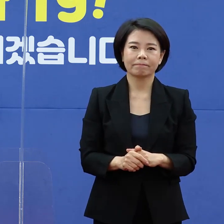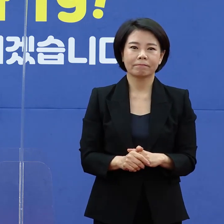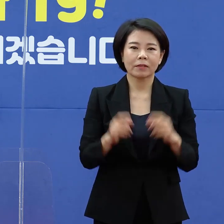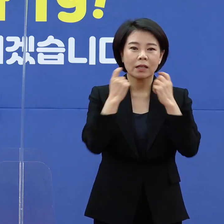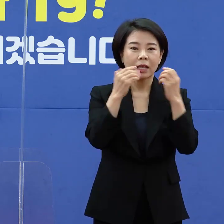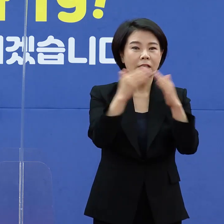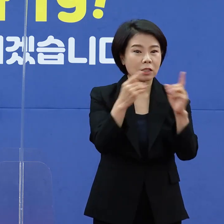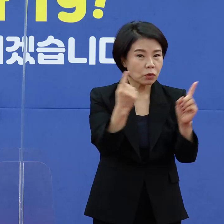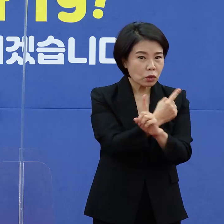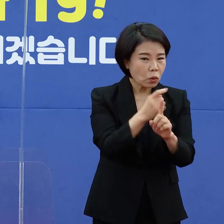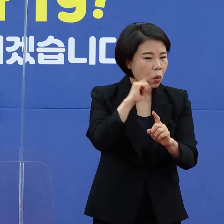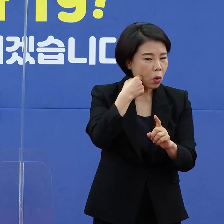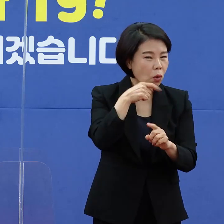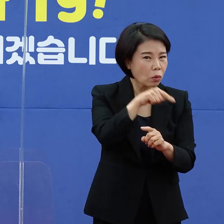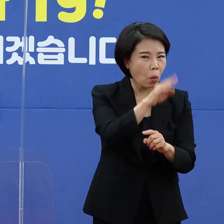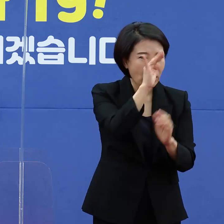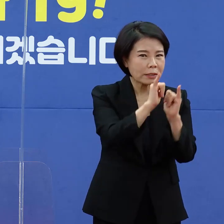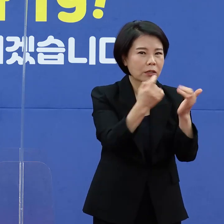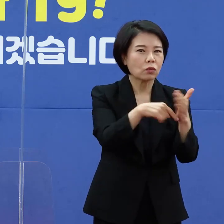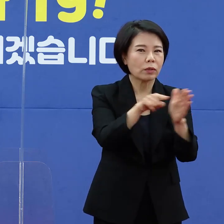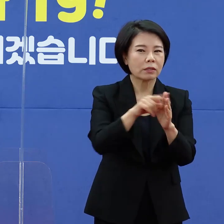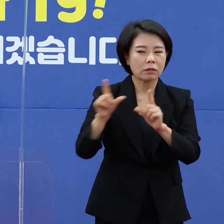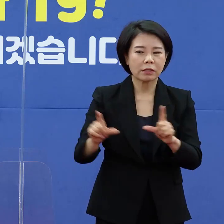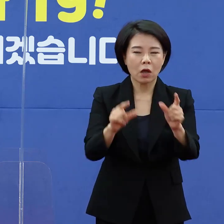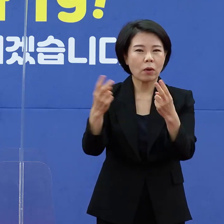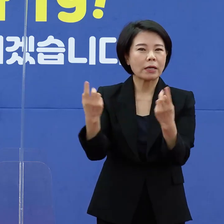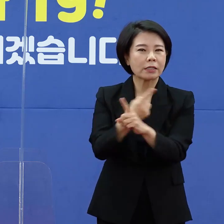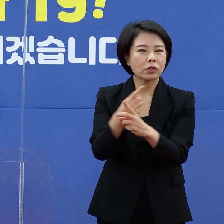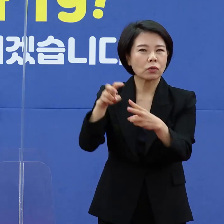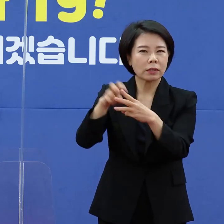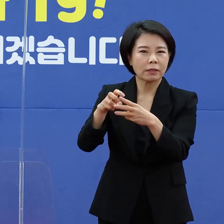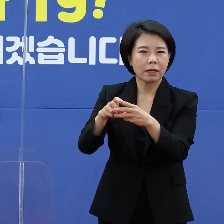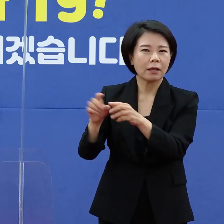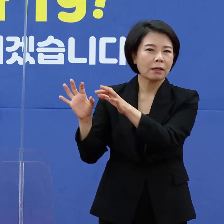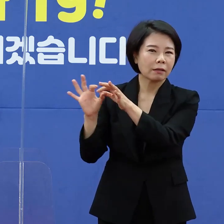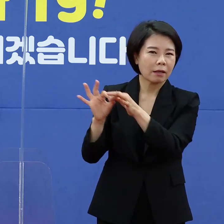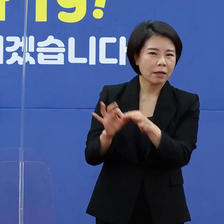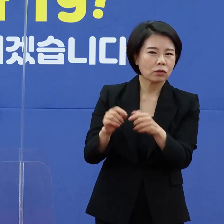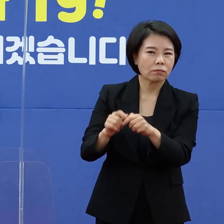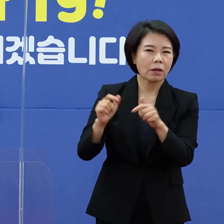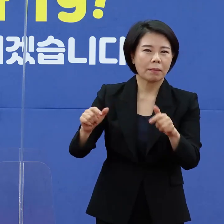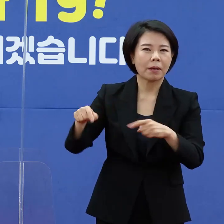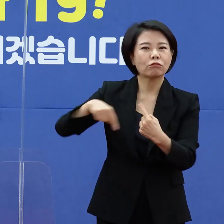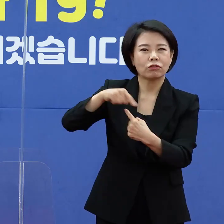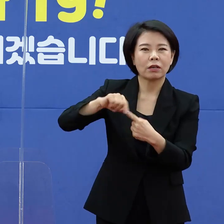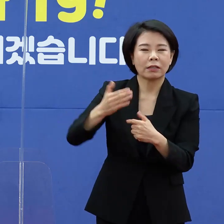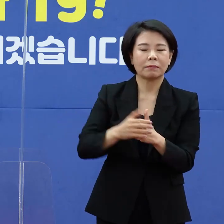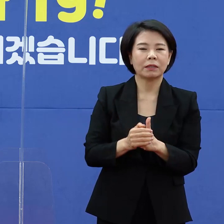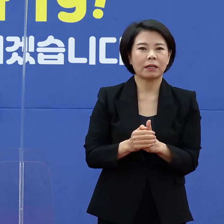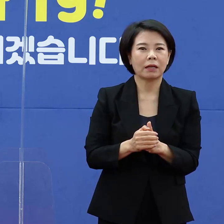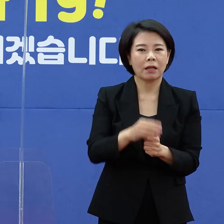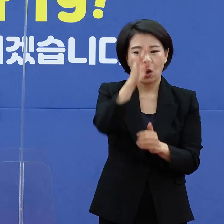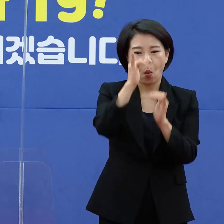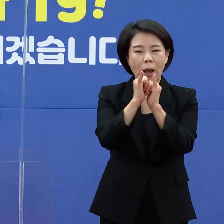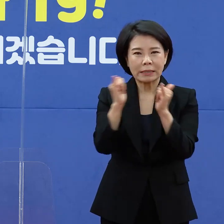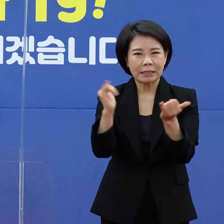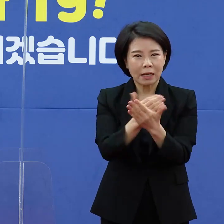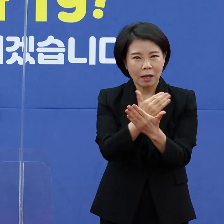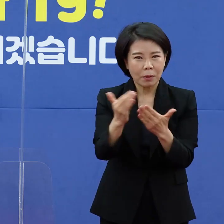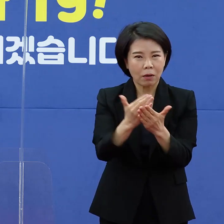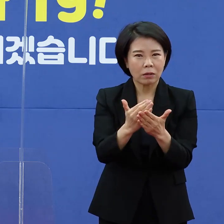재택치료가 어려운 환자를 위해서 생활치료센터도 지속적으로 확충 및 병행 운영합니다. 환자별